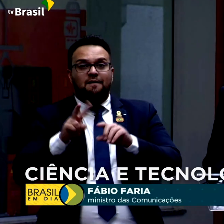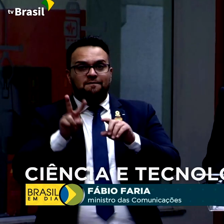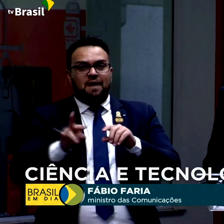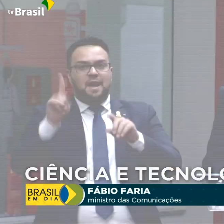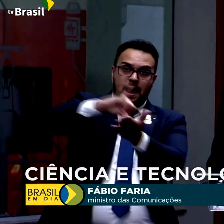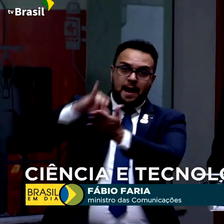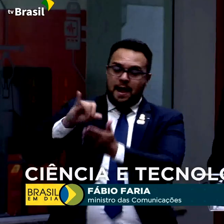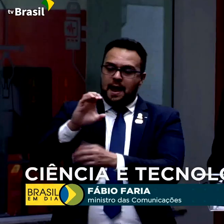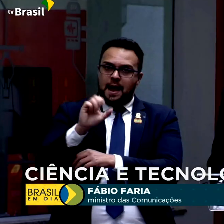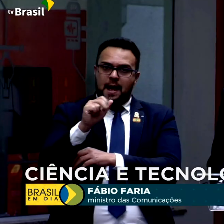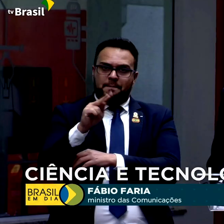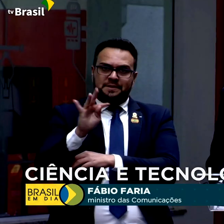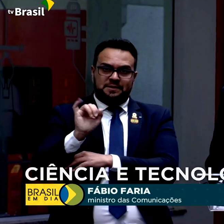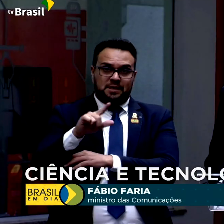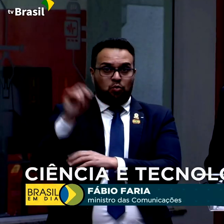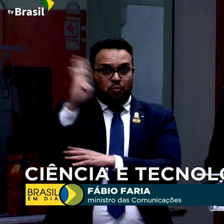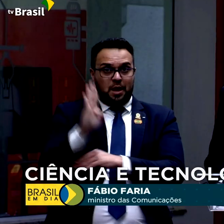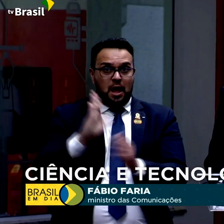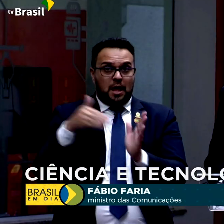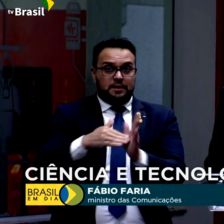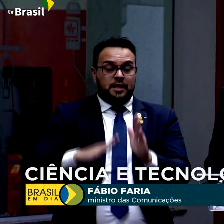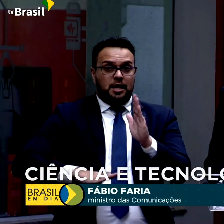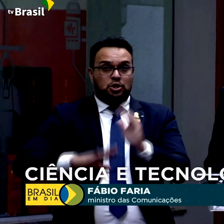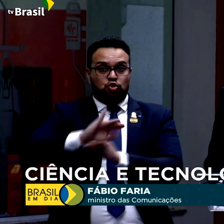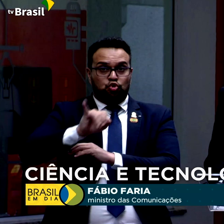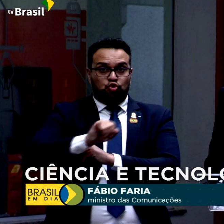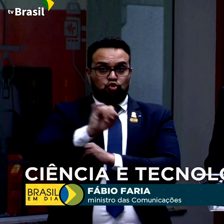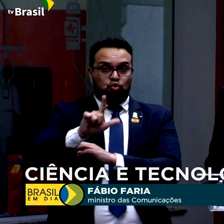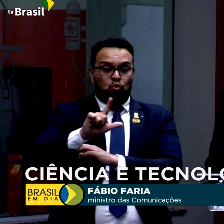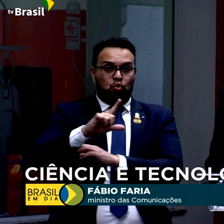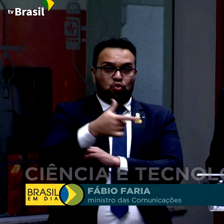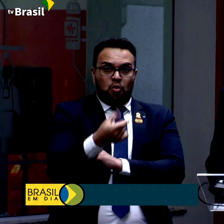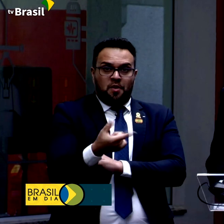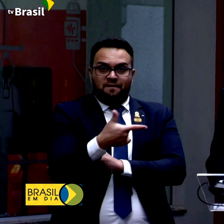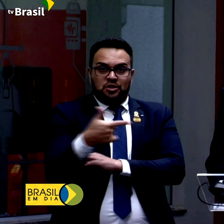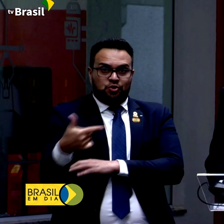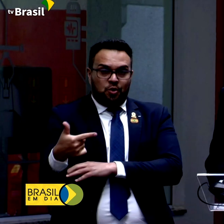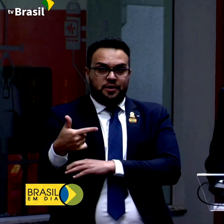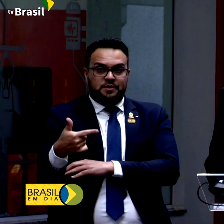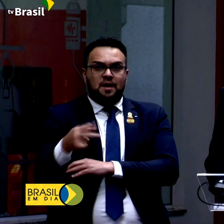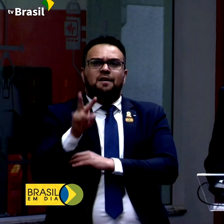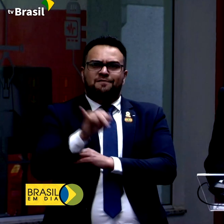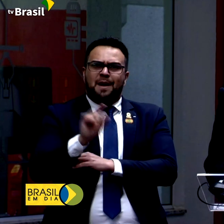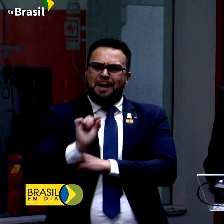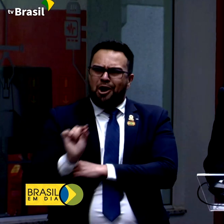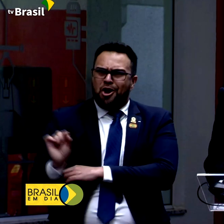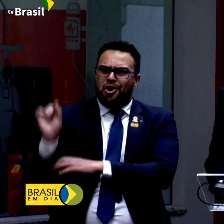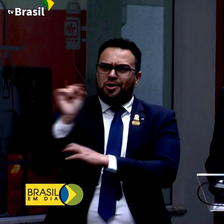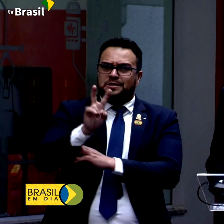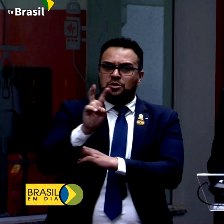leilão do 5G. Até julho de 2022, nós teremos 5G, o estando aluno, funcionando em todas as capitais do Brasil.